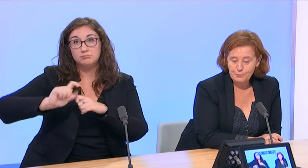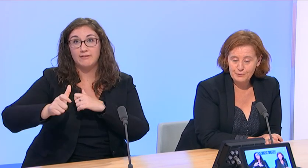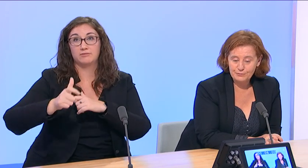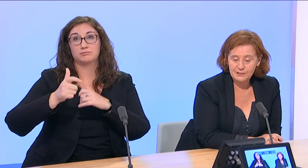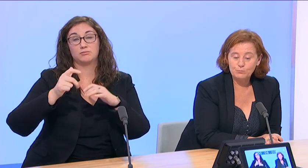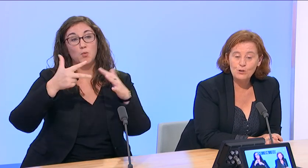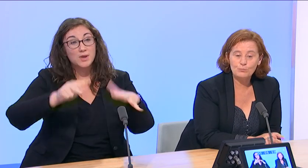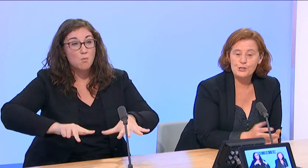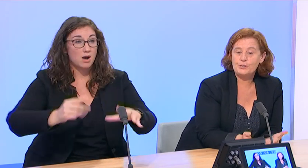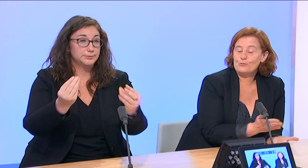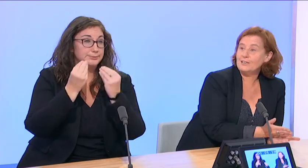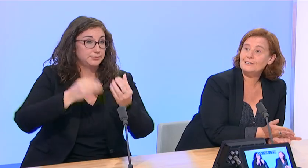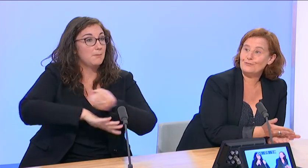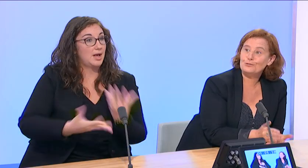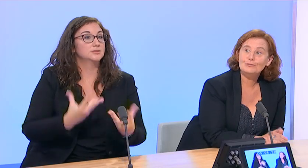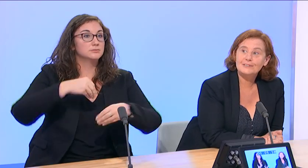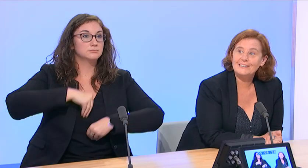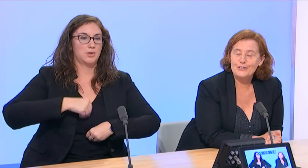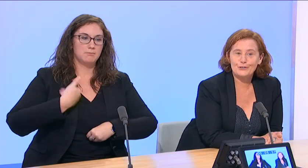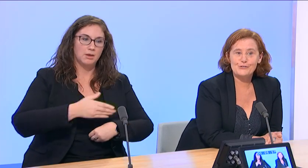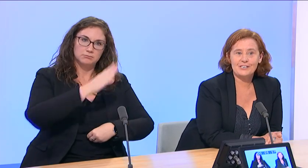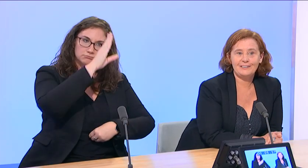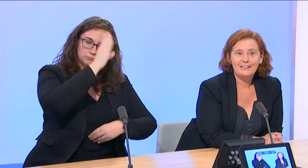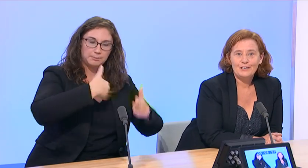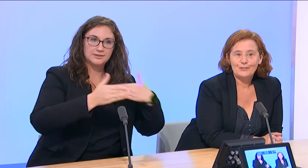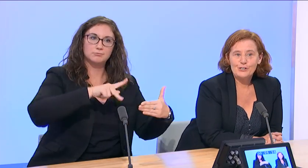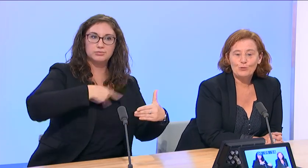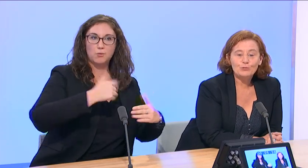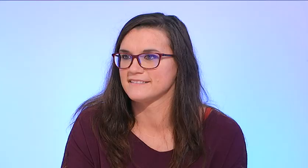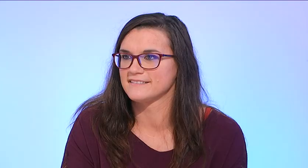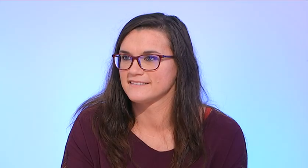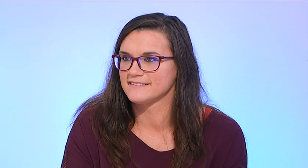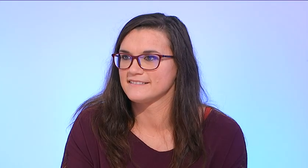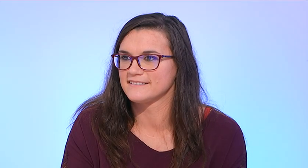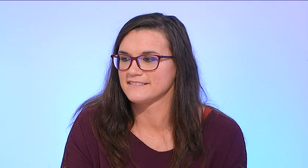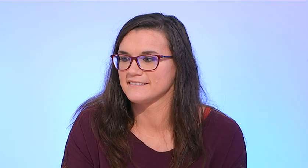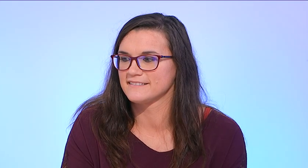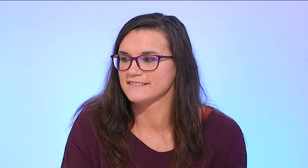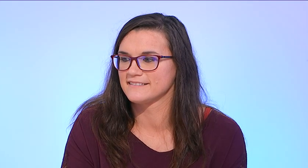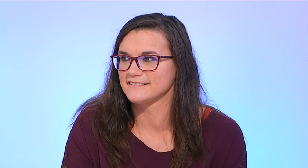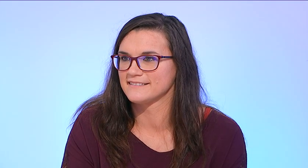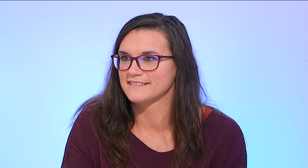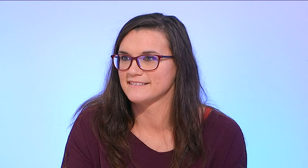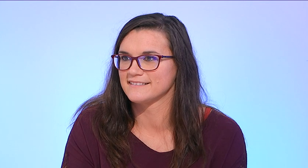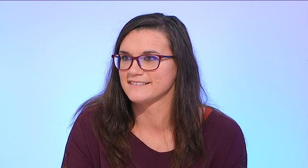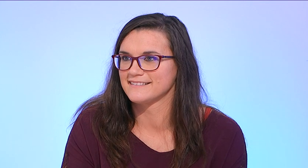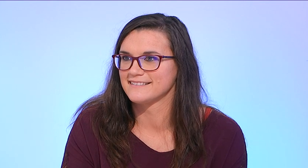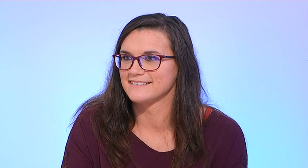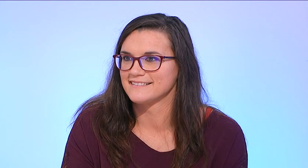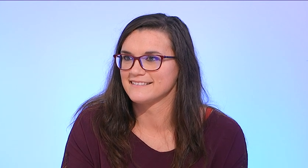puis, effectivement, moi, je suis journaliste avant tout. Et quand j'ai rencontré les personnes sourdes, je me suis aperçue que mon travail au quotidien